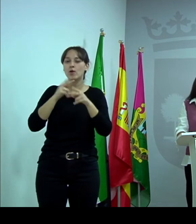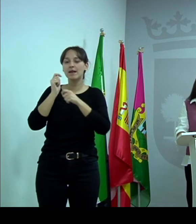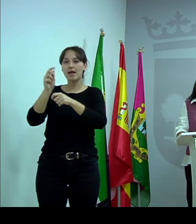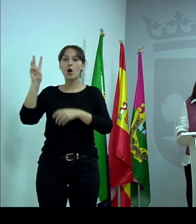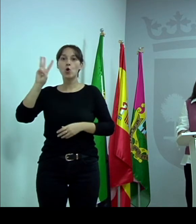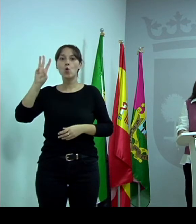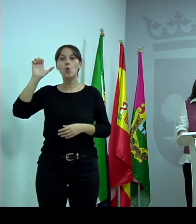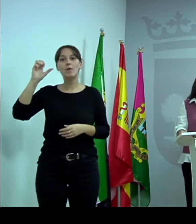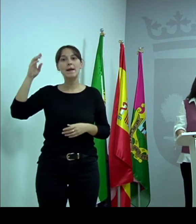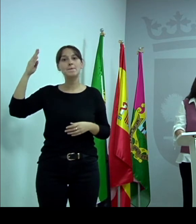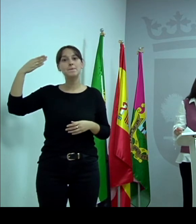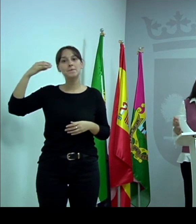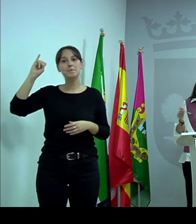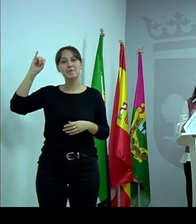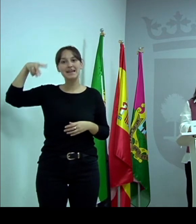parte online.